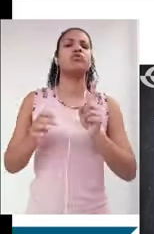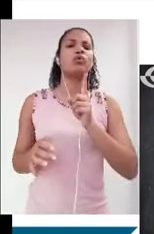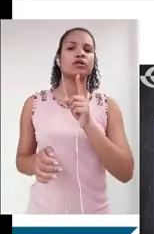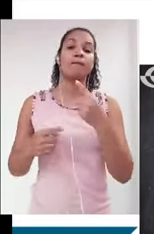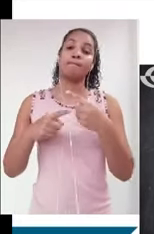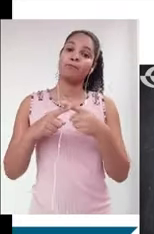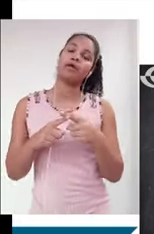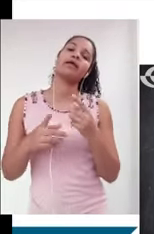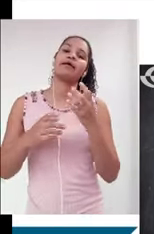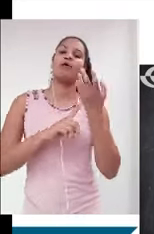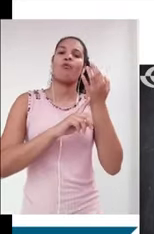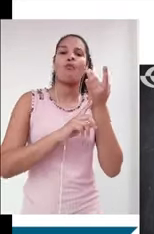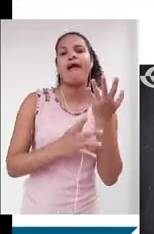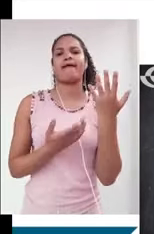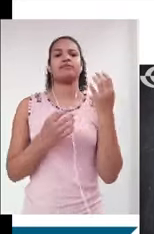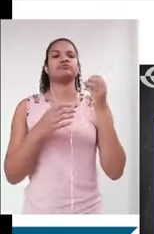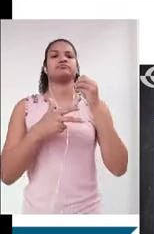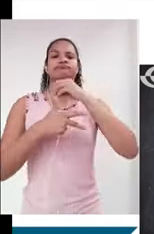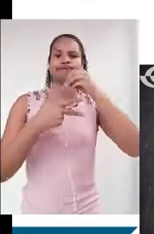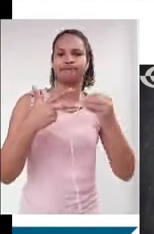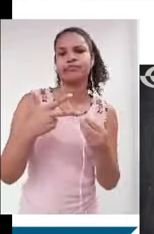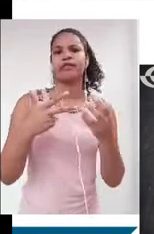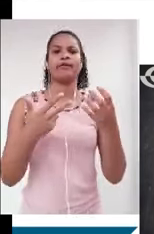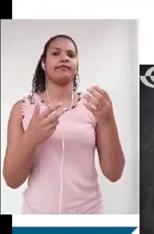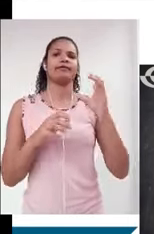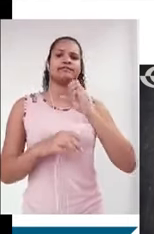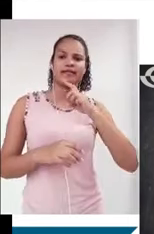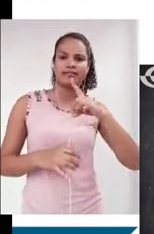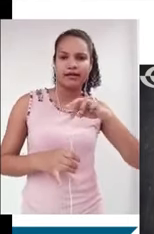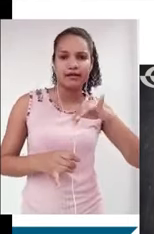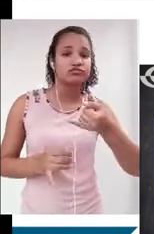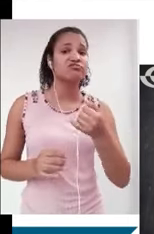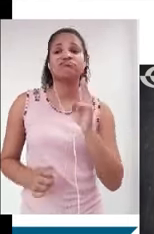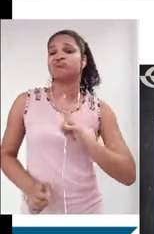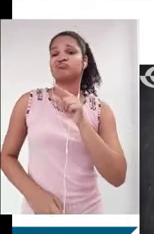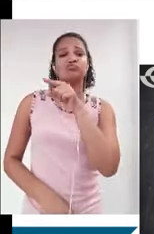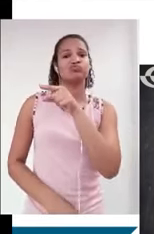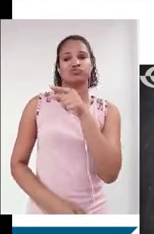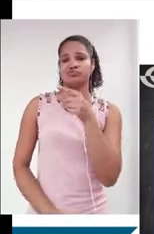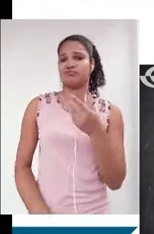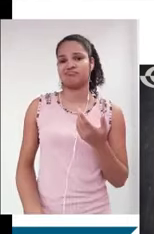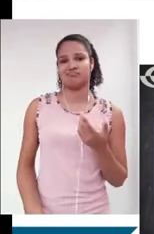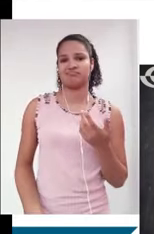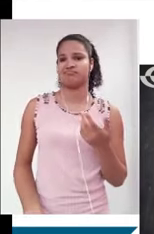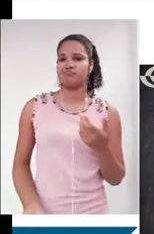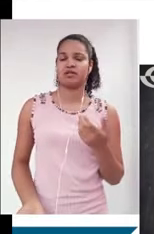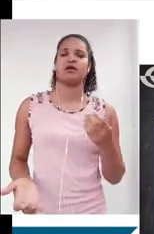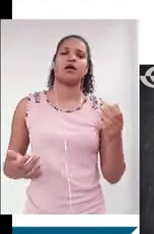mencionei, UERJ, CDR, ENEM, não priorizam esses temas conotativos. Nós temos visto que ao longo de